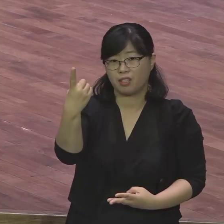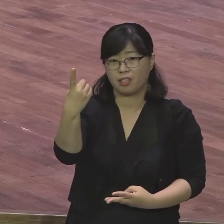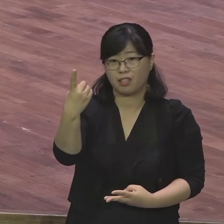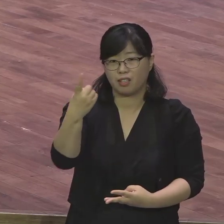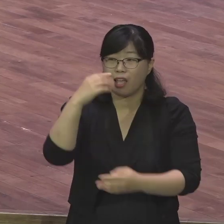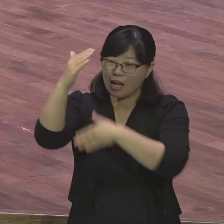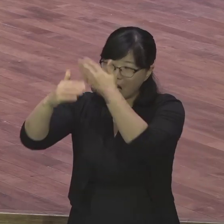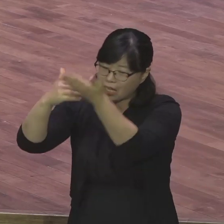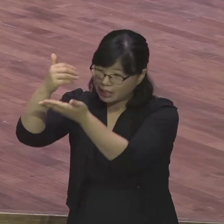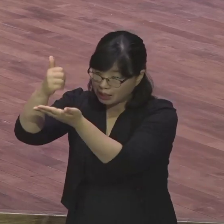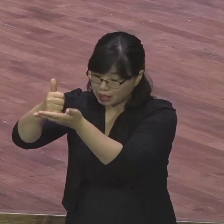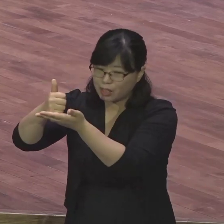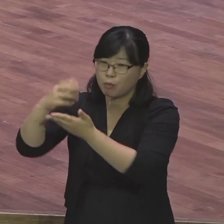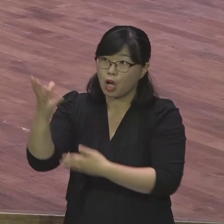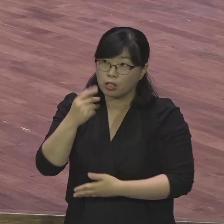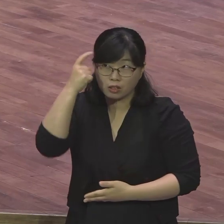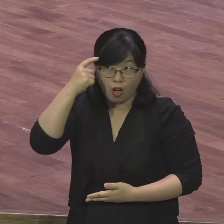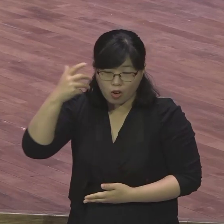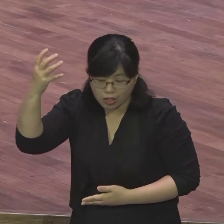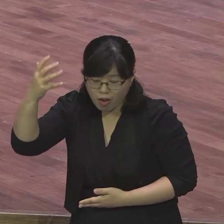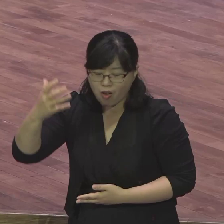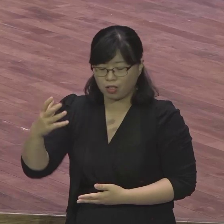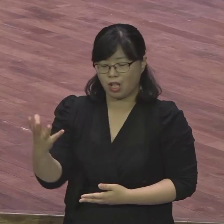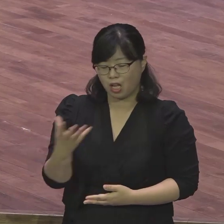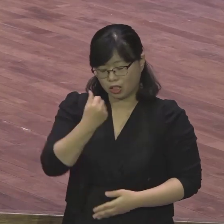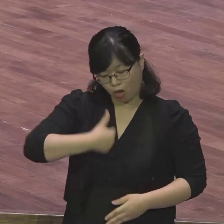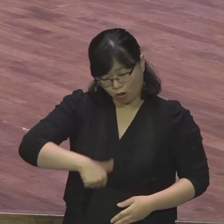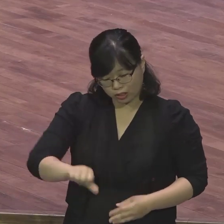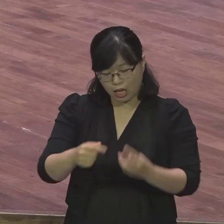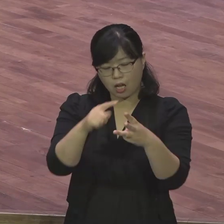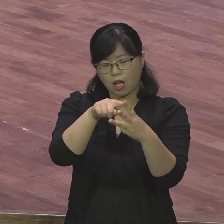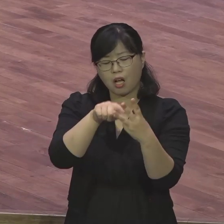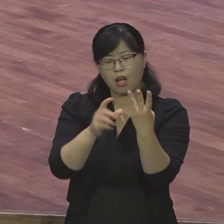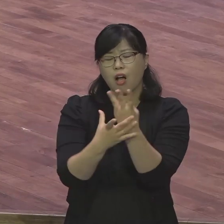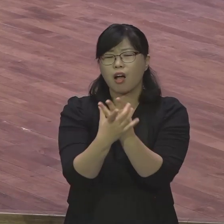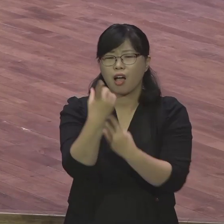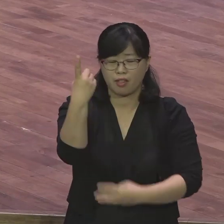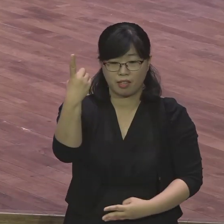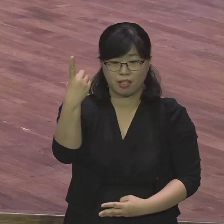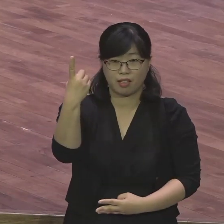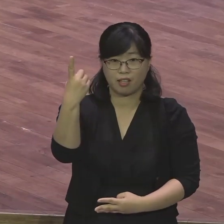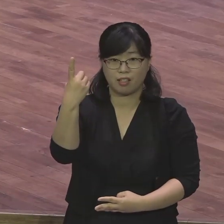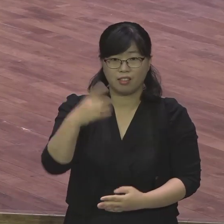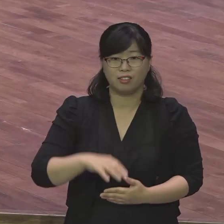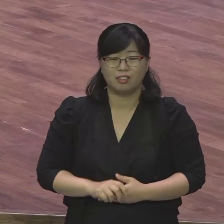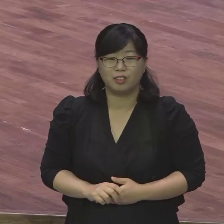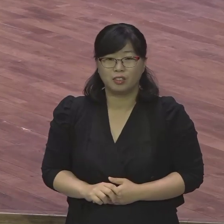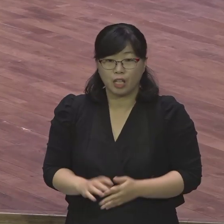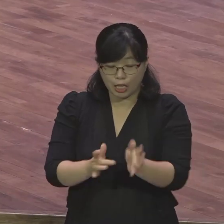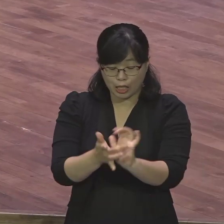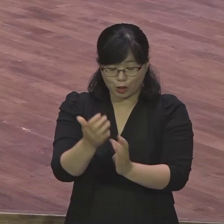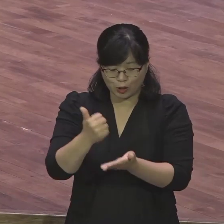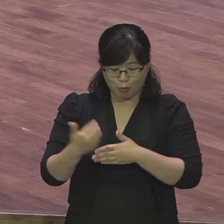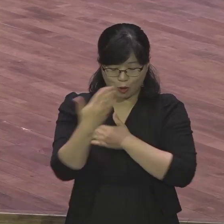계시면 좋으실 텐데 예수님이 육천에 있고 있다면 계시면 한계가 있어요. 육천에 한계가 있어서 멀리